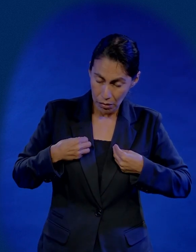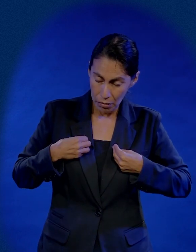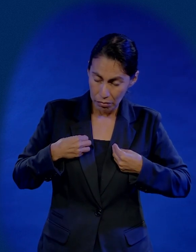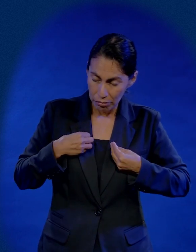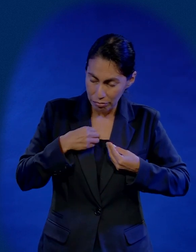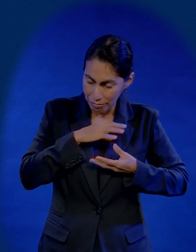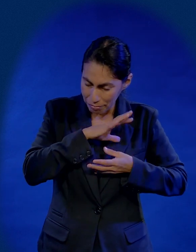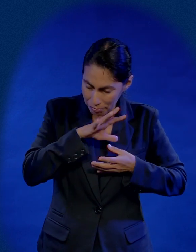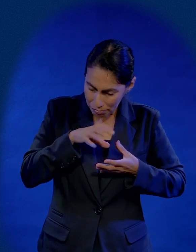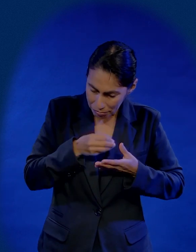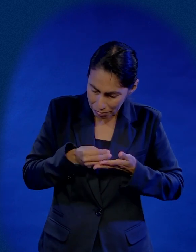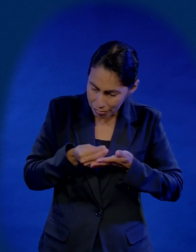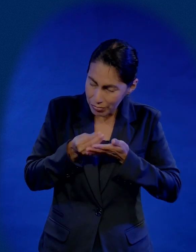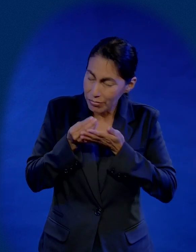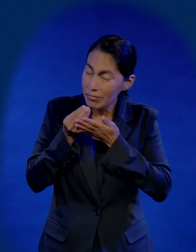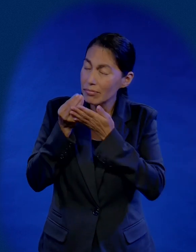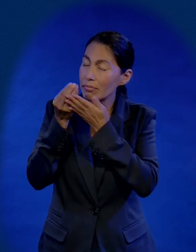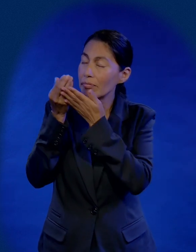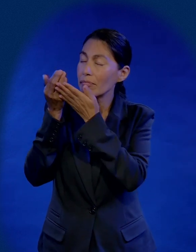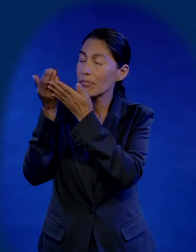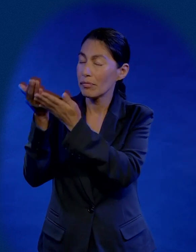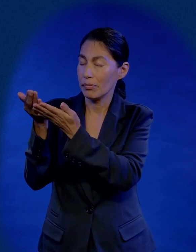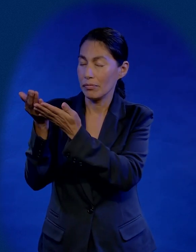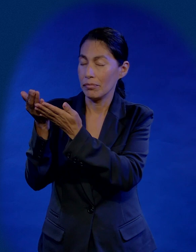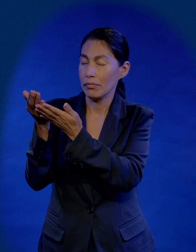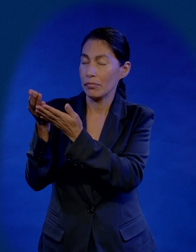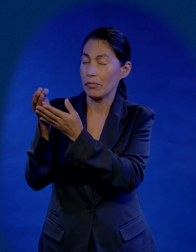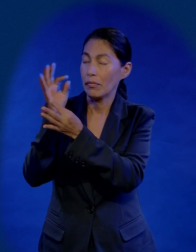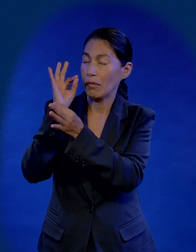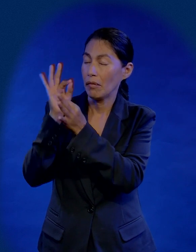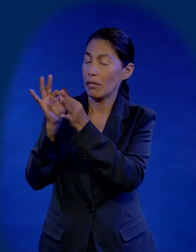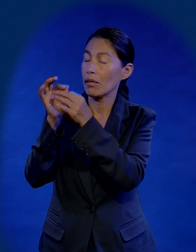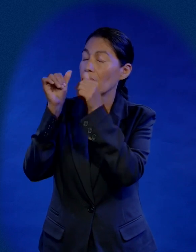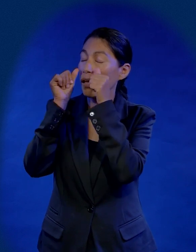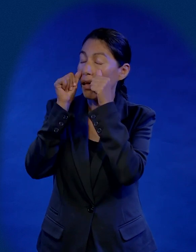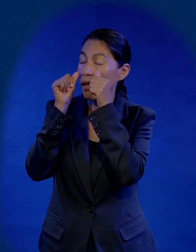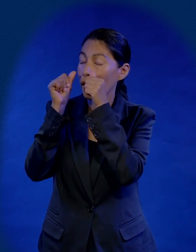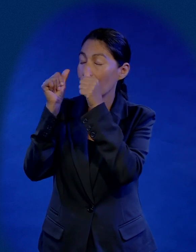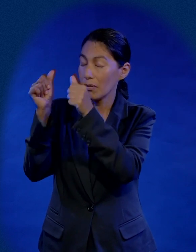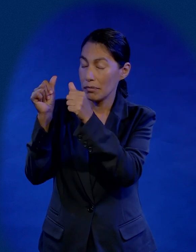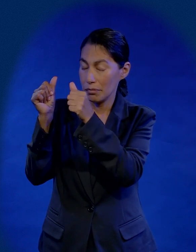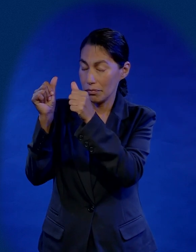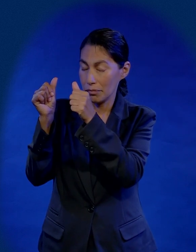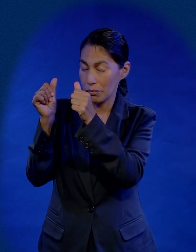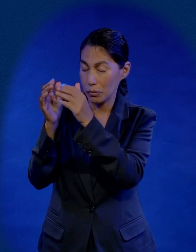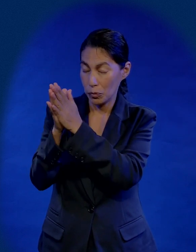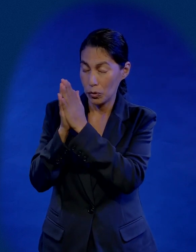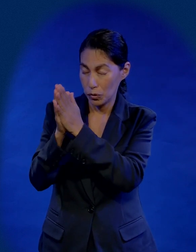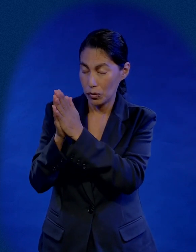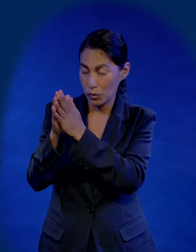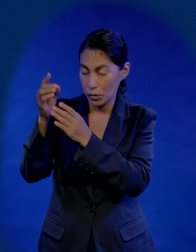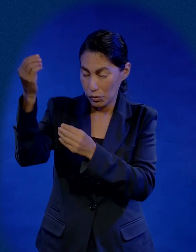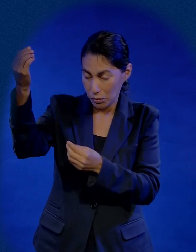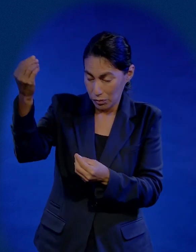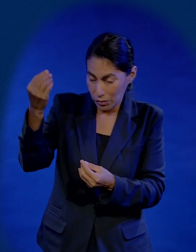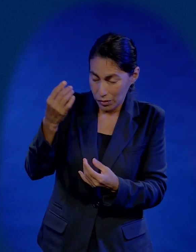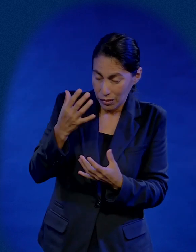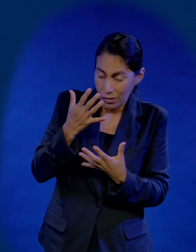habiendo rendido nuestra vida habiendo rendido nuestra vida y listos listos para escuchar tu voz para escuchar tu voz